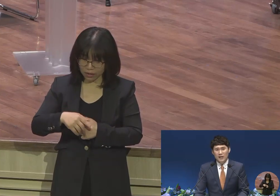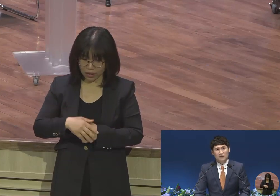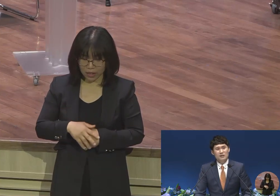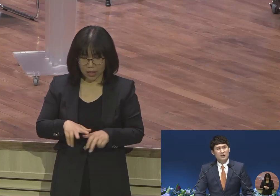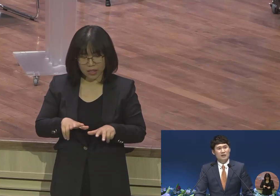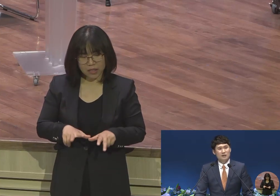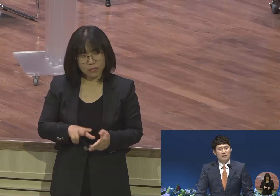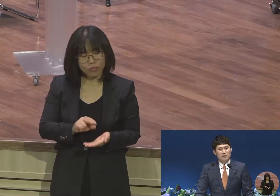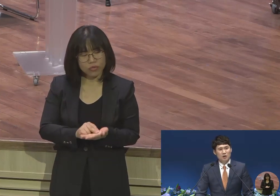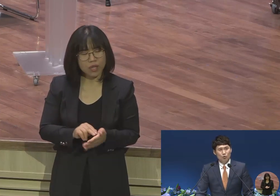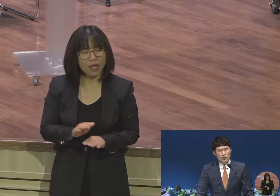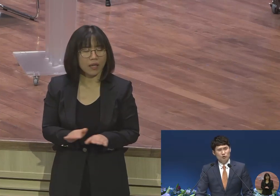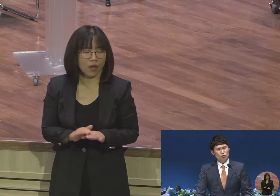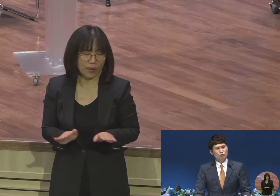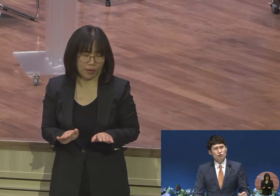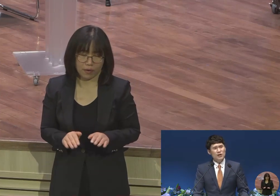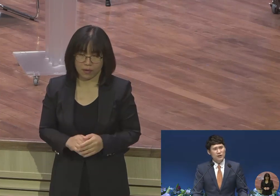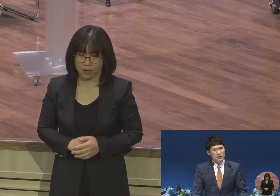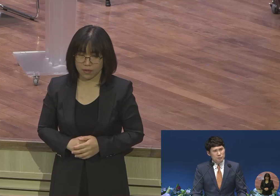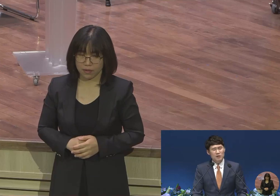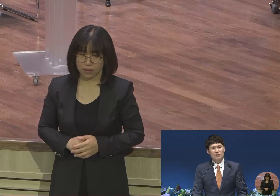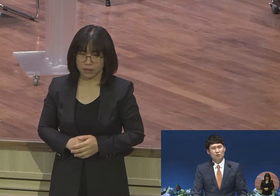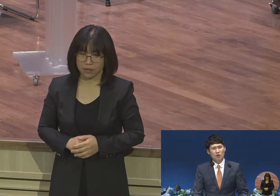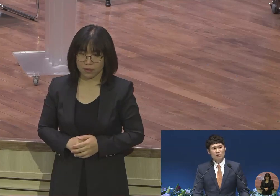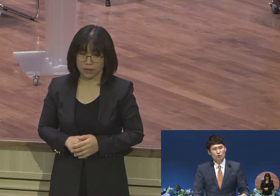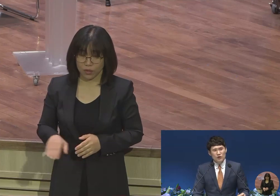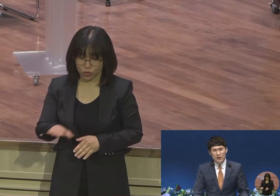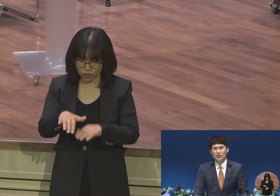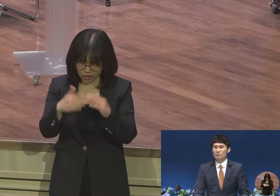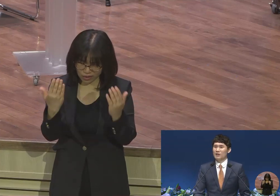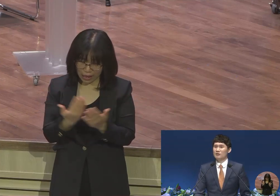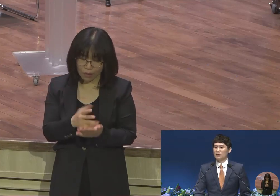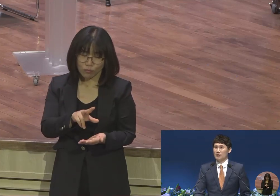해결될까? 우리는 주로 문제 해결에 집착하고 문제 해결에 매달립니다